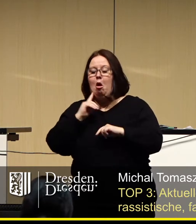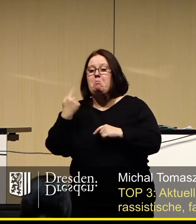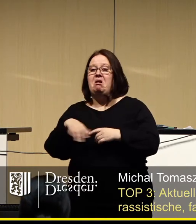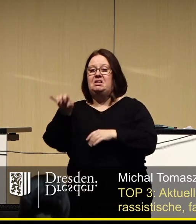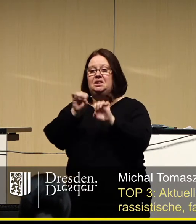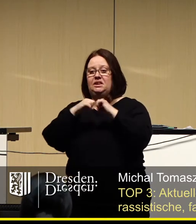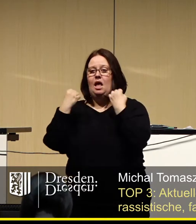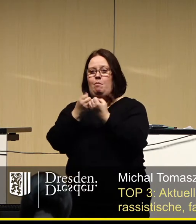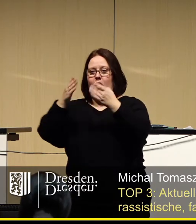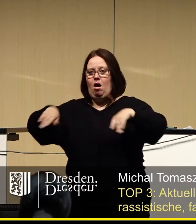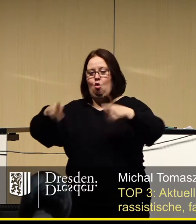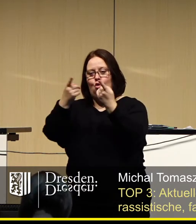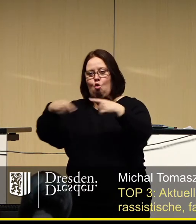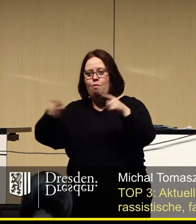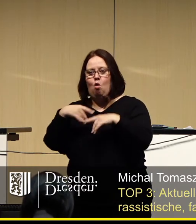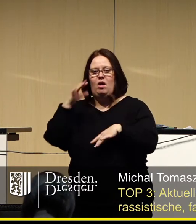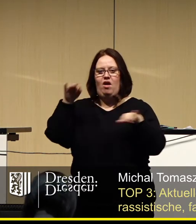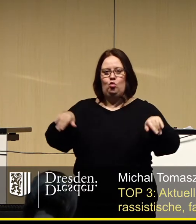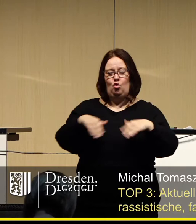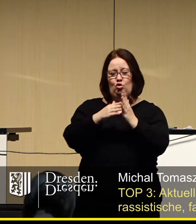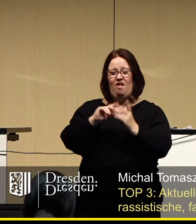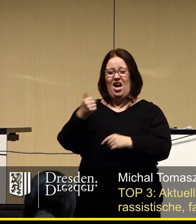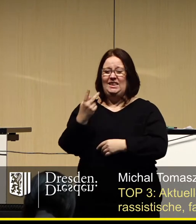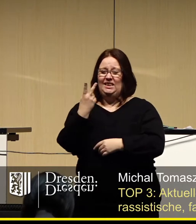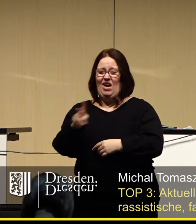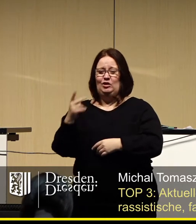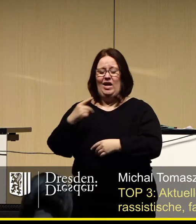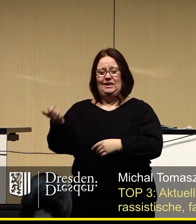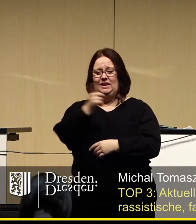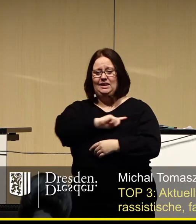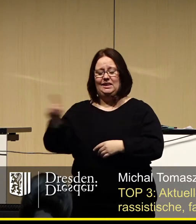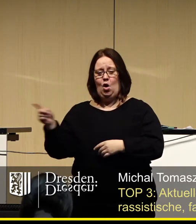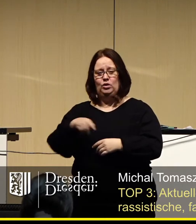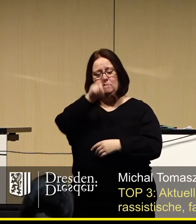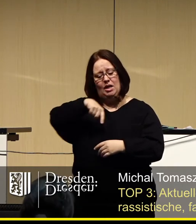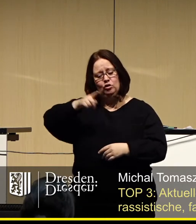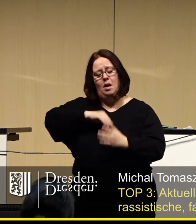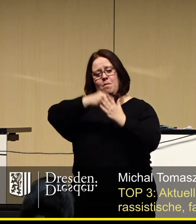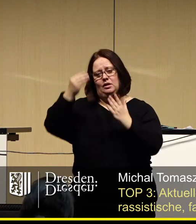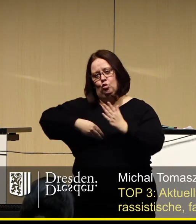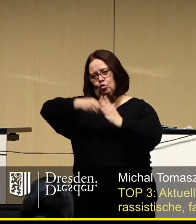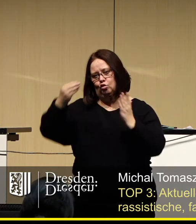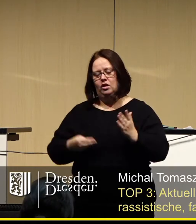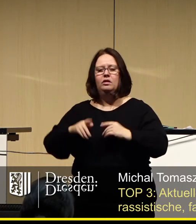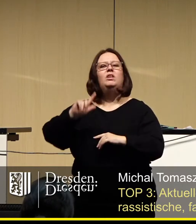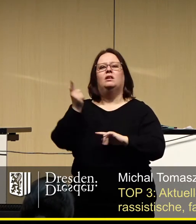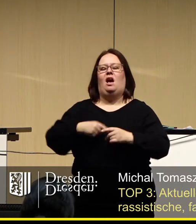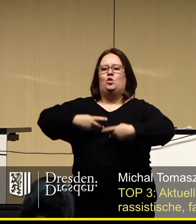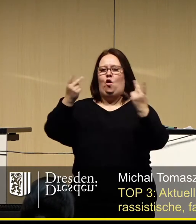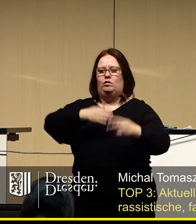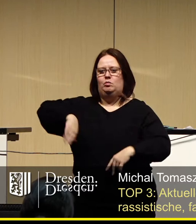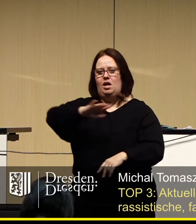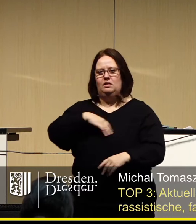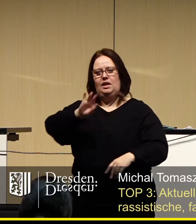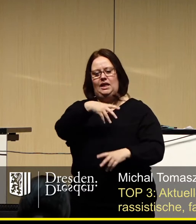Frauenkirche. Fast 22.000 Menschen haben in diesem Jahr unsere Petition unterzeichnet. Sie heißt, keine öffentlichen Plätze